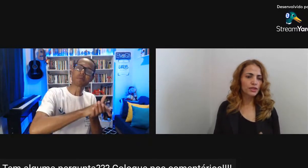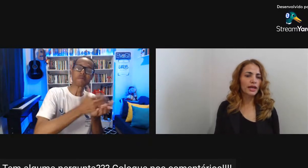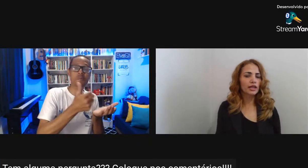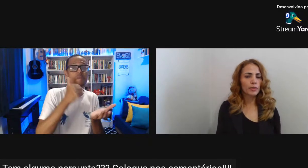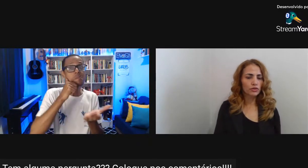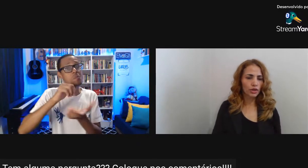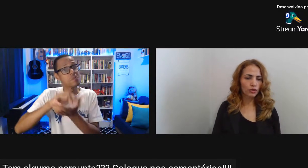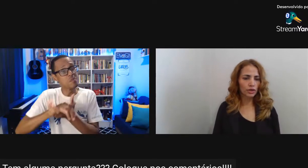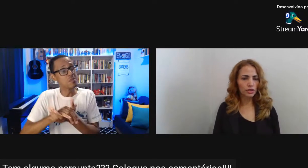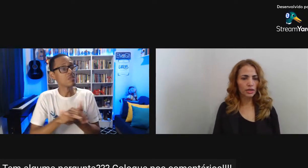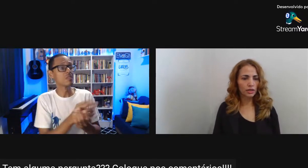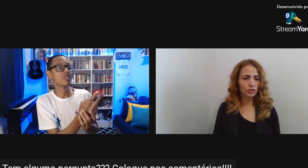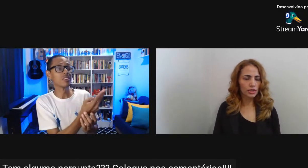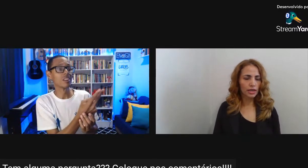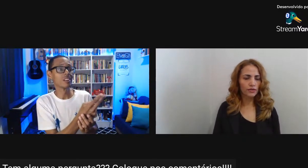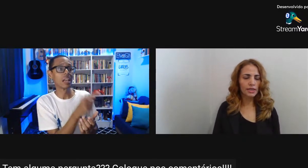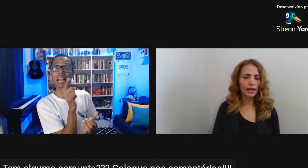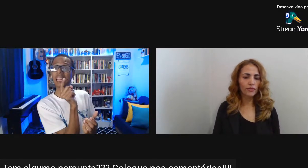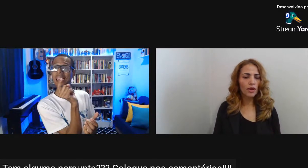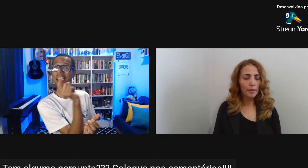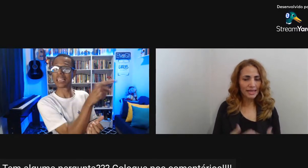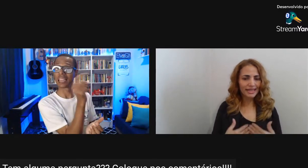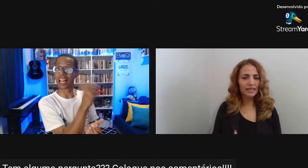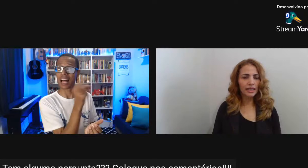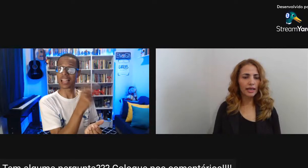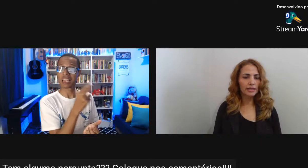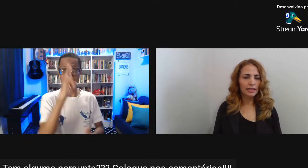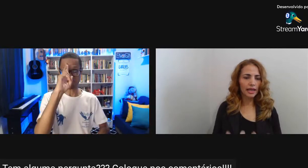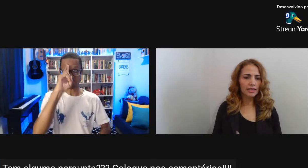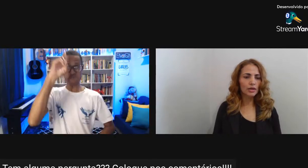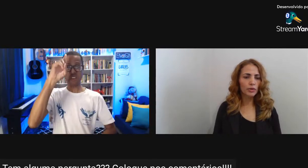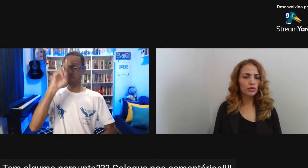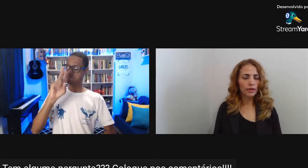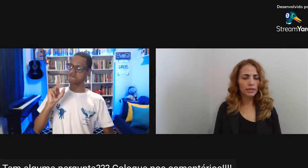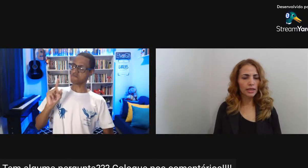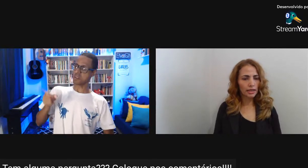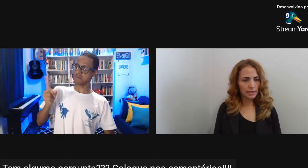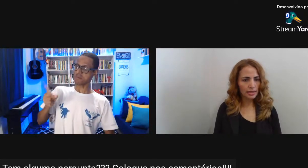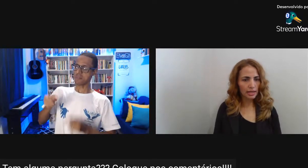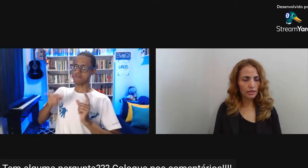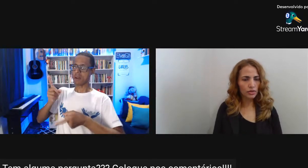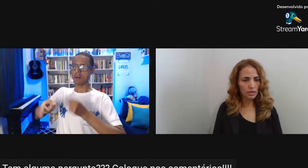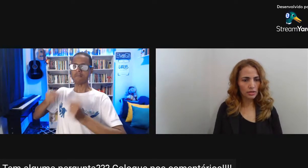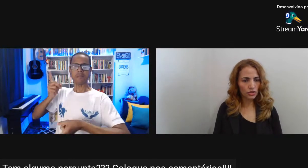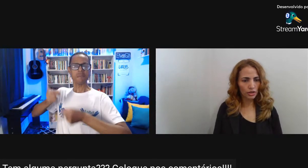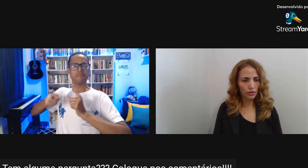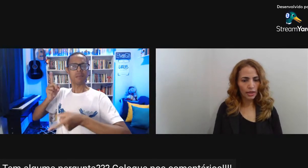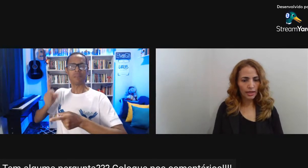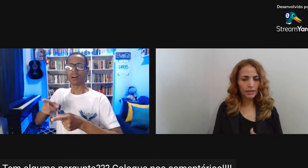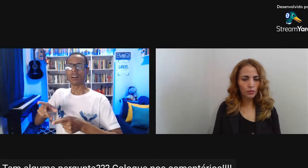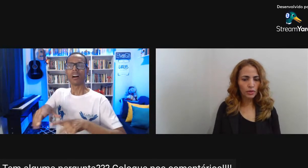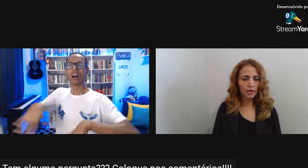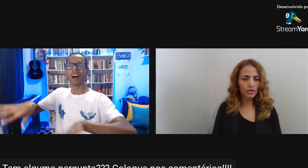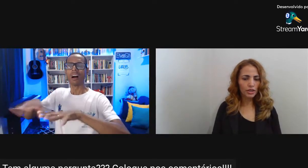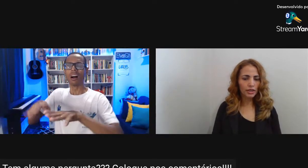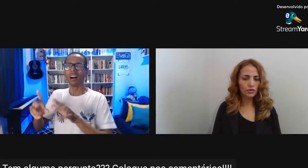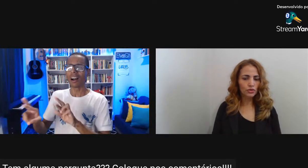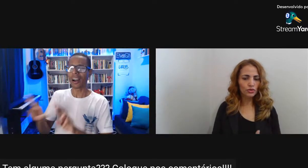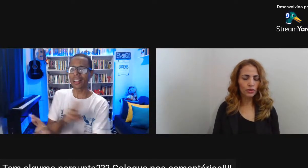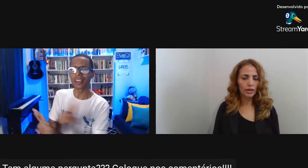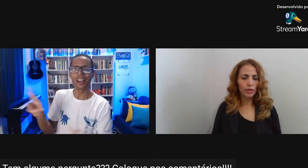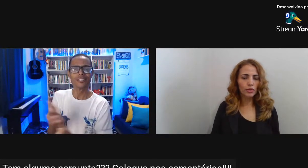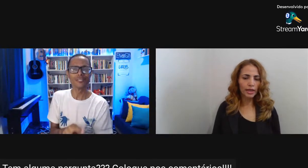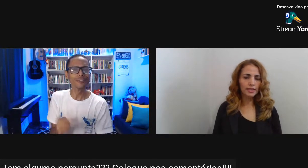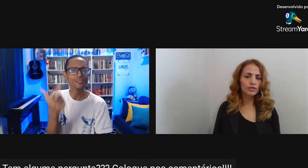fossem oficiais Para os senhores Que os escravizavam Mas entre eles Na relação pessoal Entre eles Essas relações existiam Então imagina